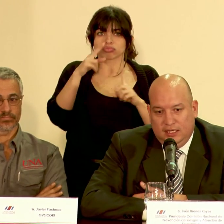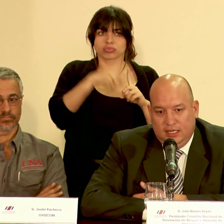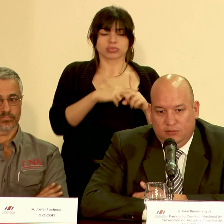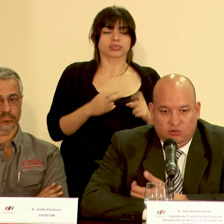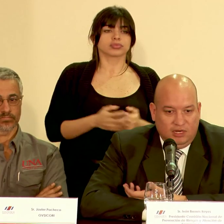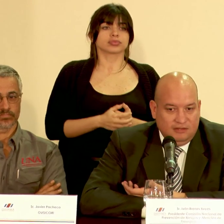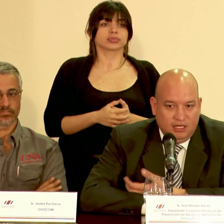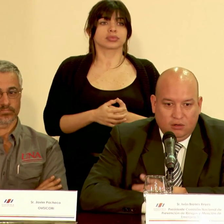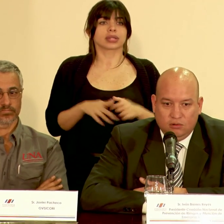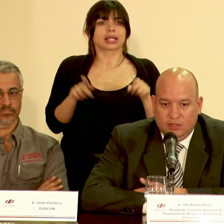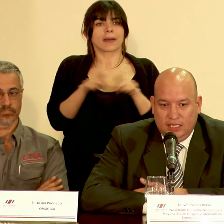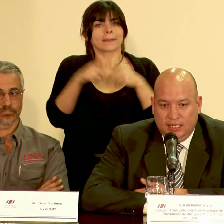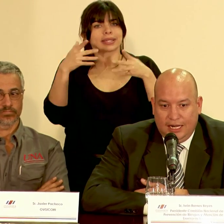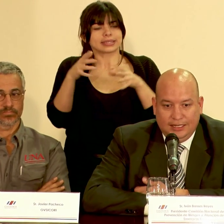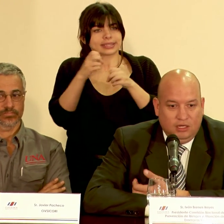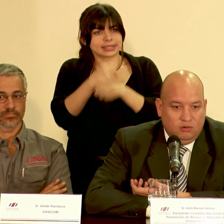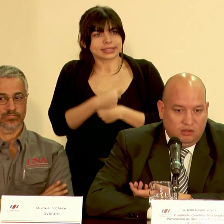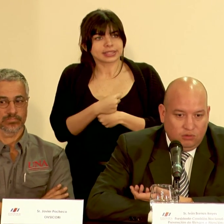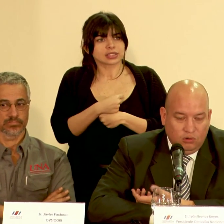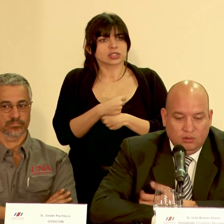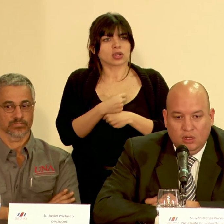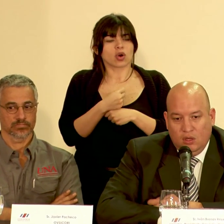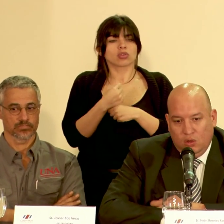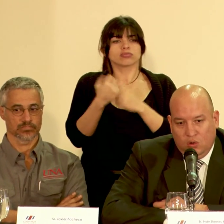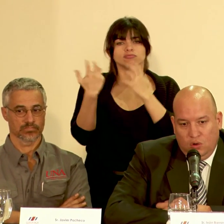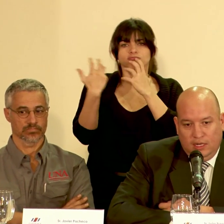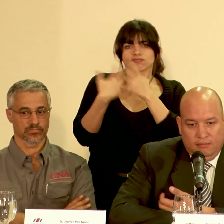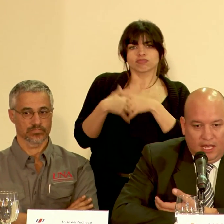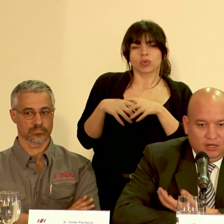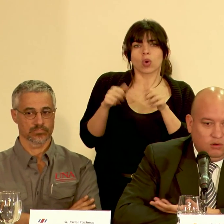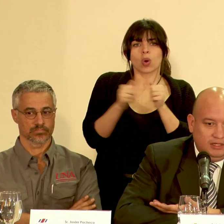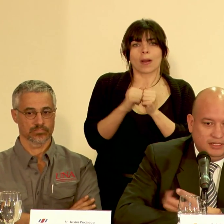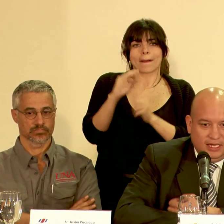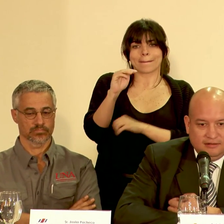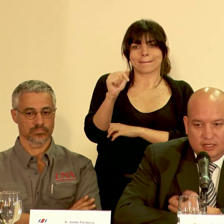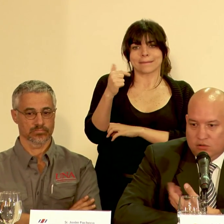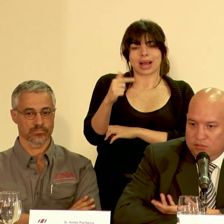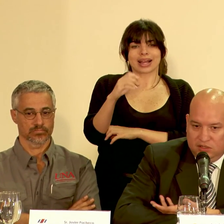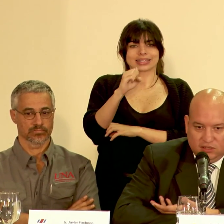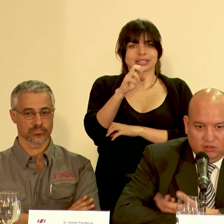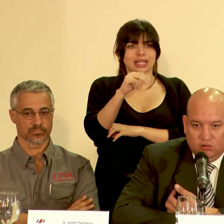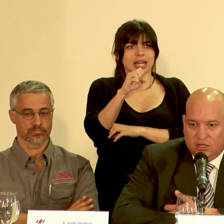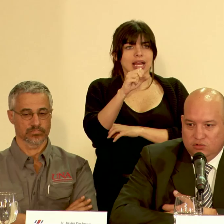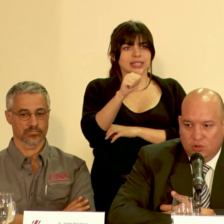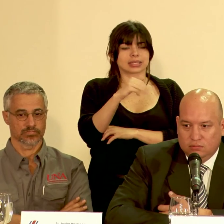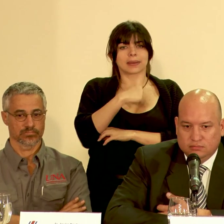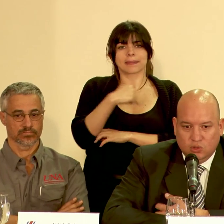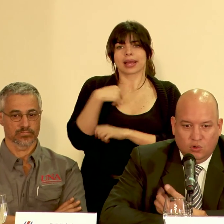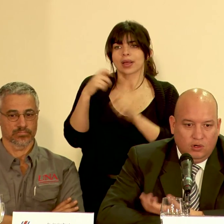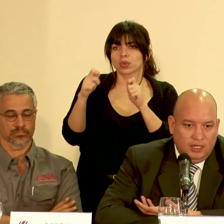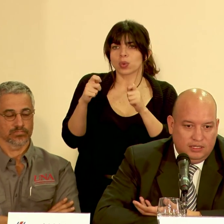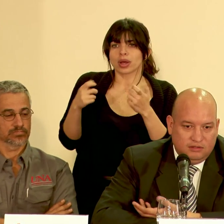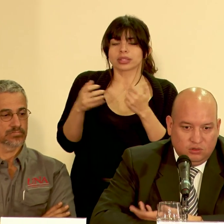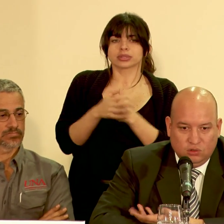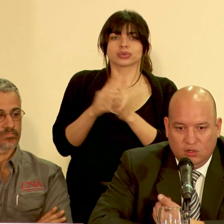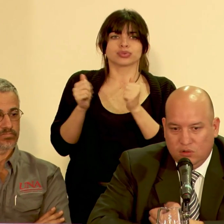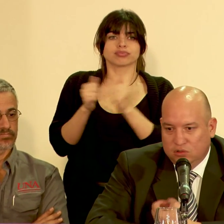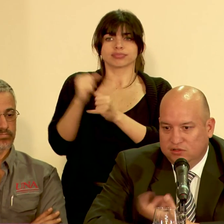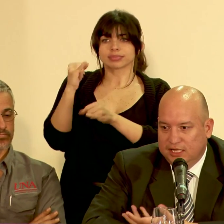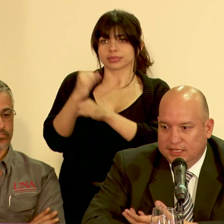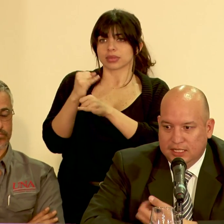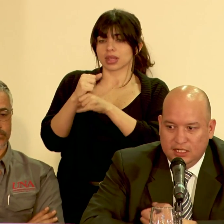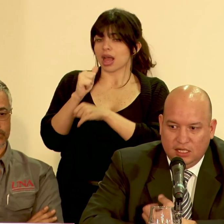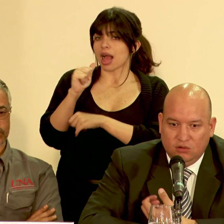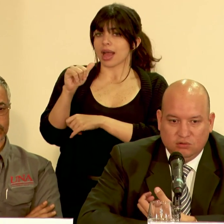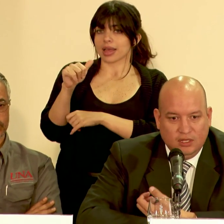hemos realizado articulación con el MAC con el SENASA con el Ministerio de Educación con el Instituto de